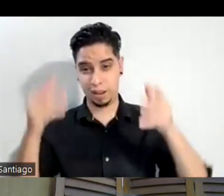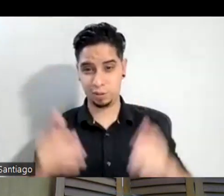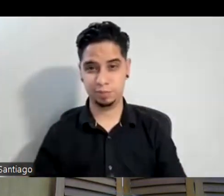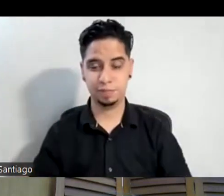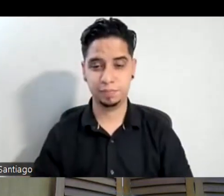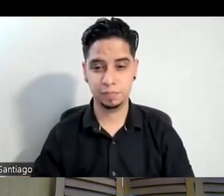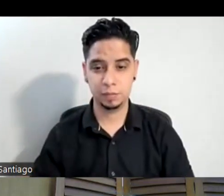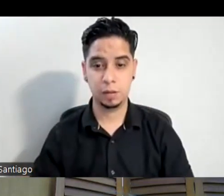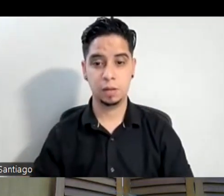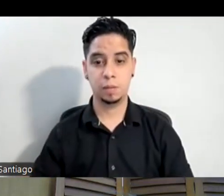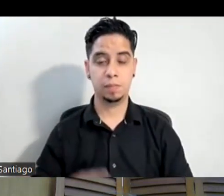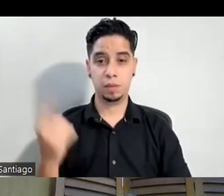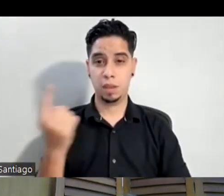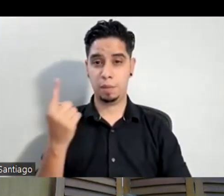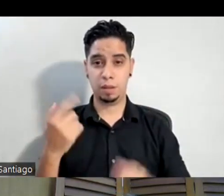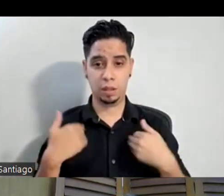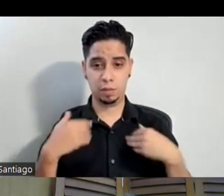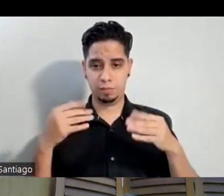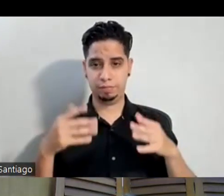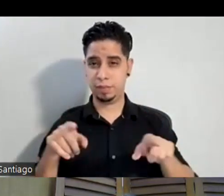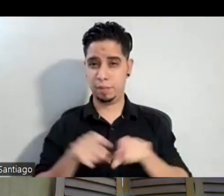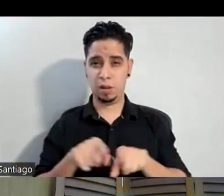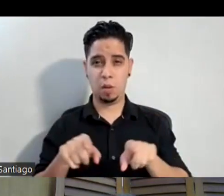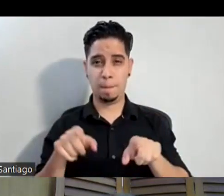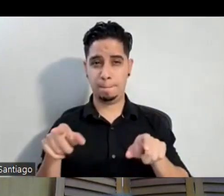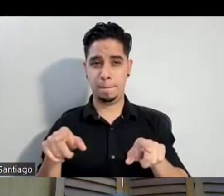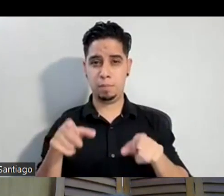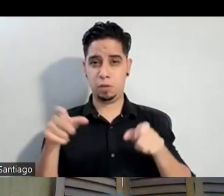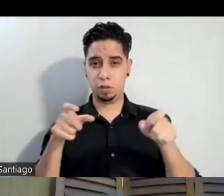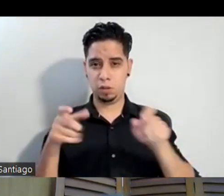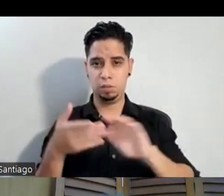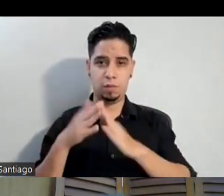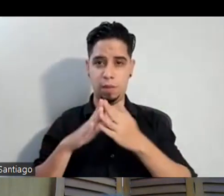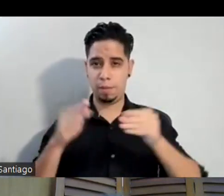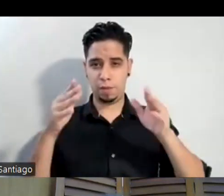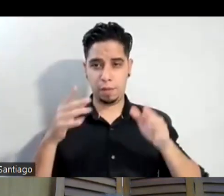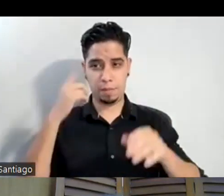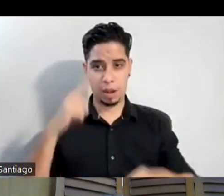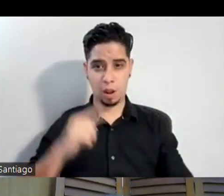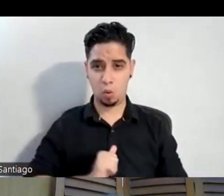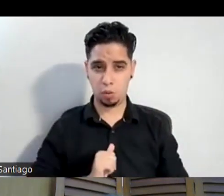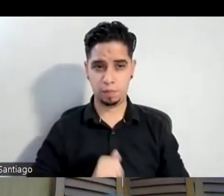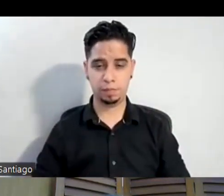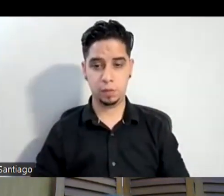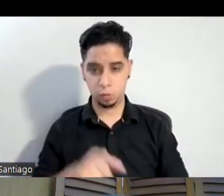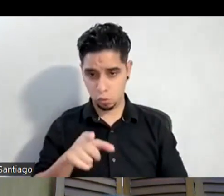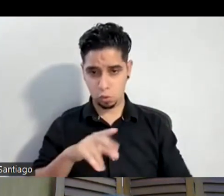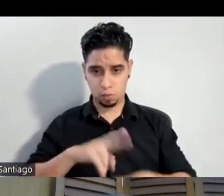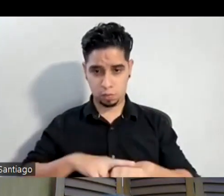siempre uno tiene profesores los mismos directores son profesores para uno también claro pero tú eres de Cagua entonces tú eres del área de Cagua